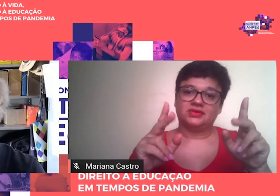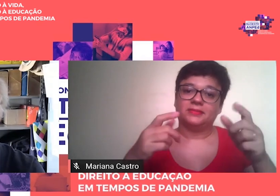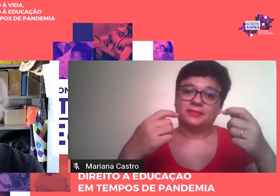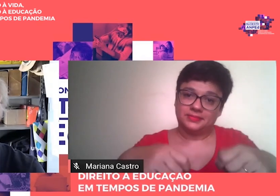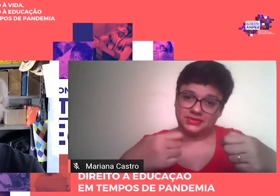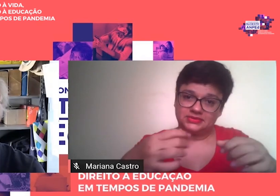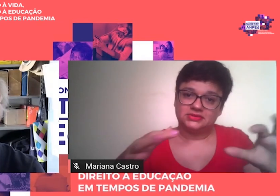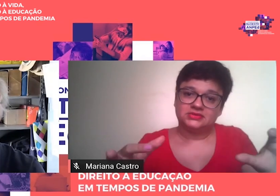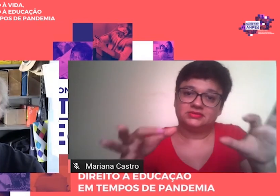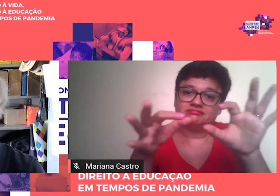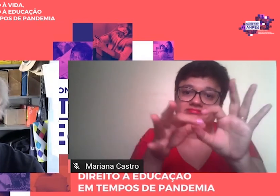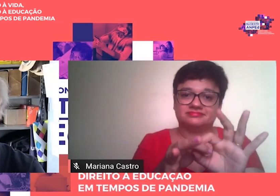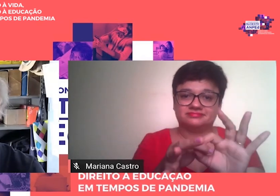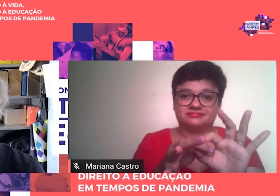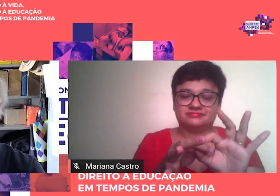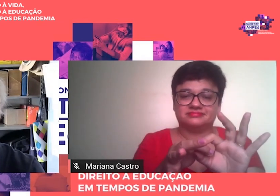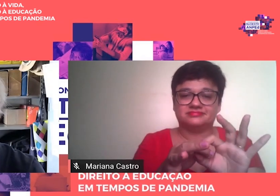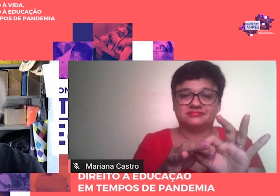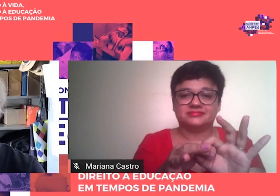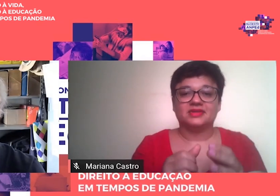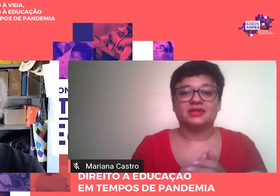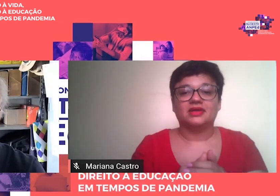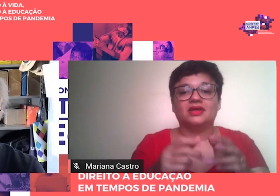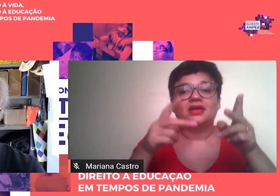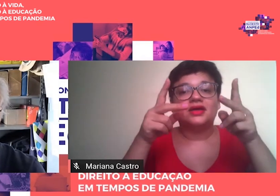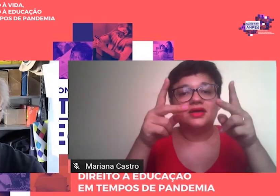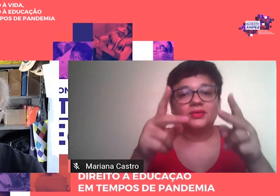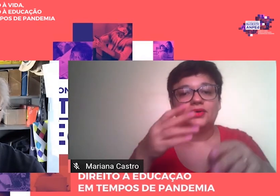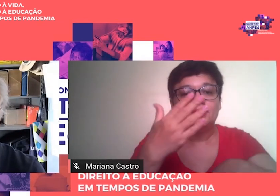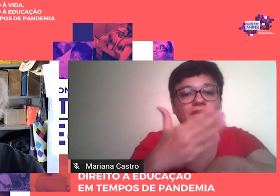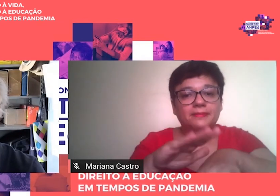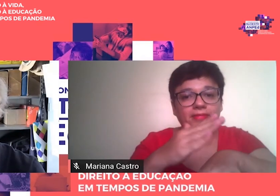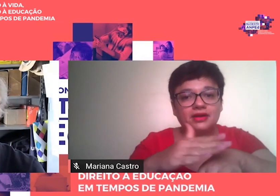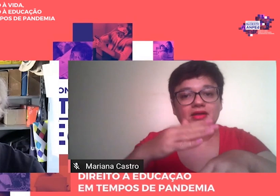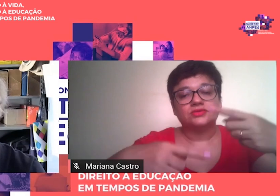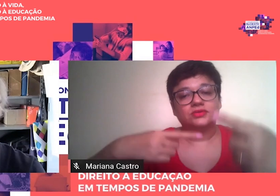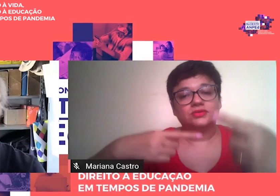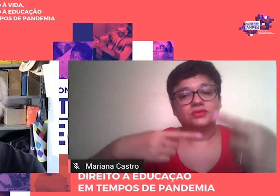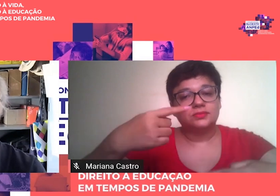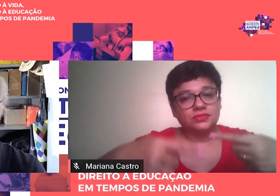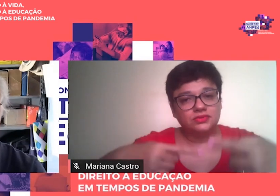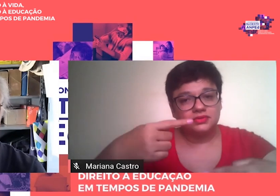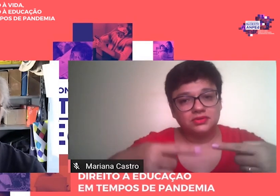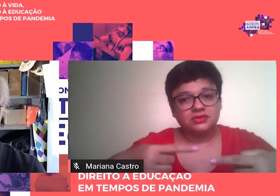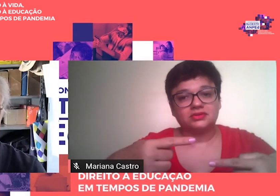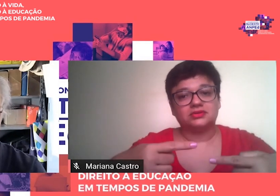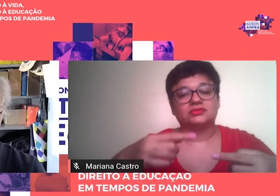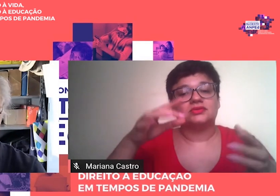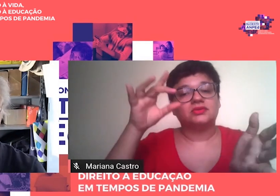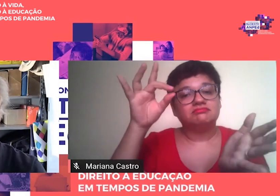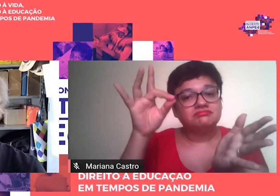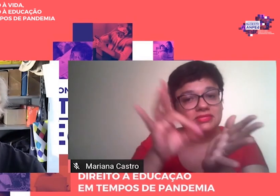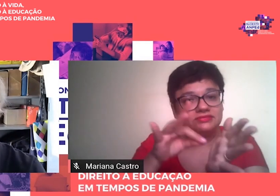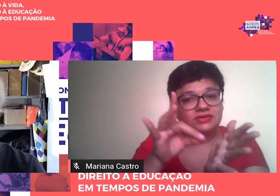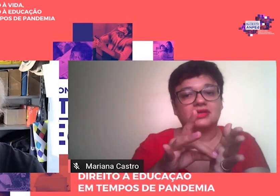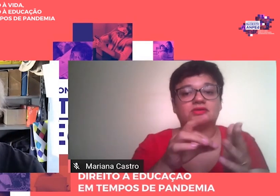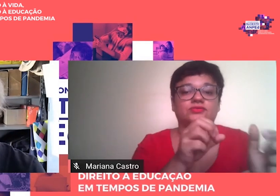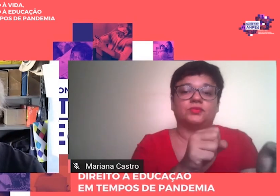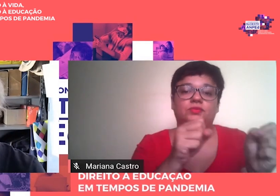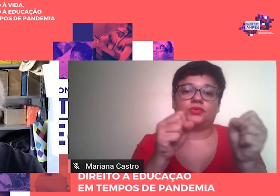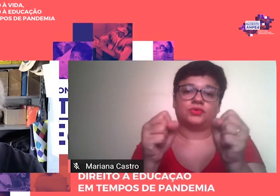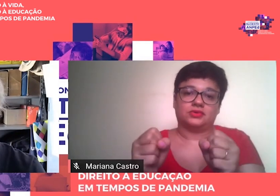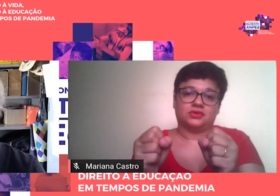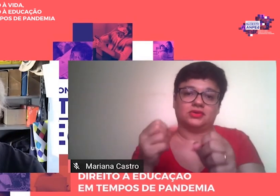Conforme a correspondência inversa, a prática política apoia-se na verdade do poder, a